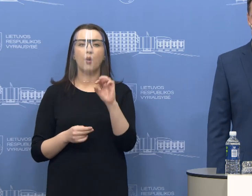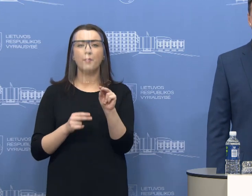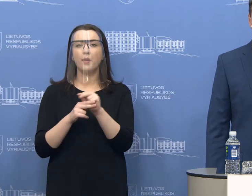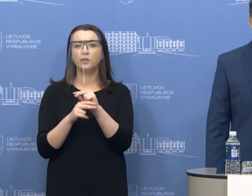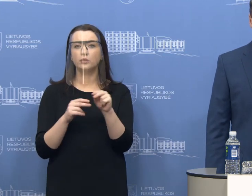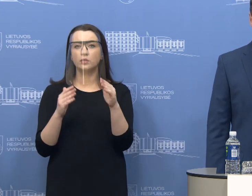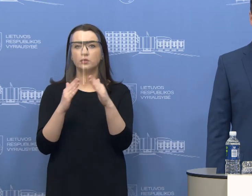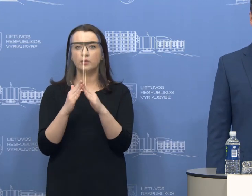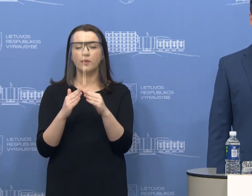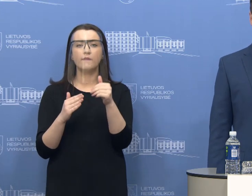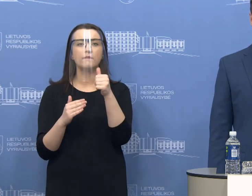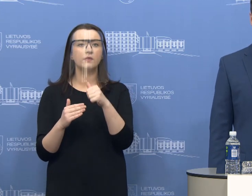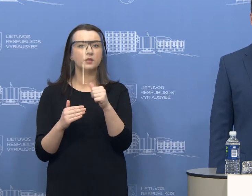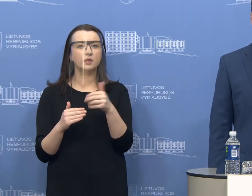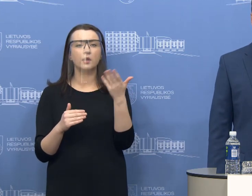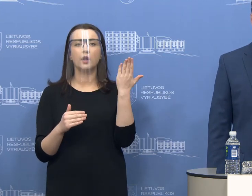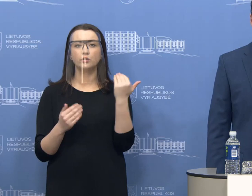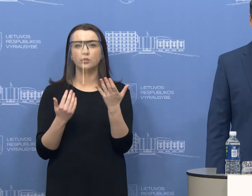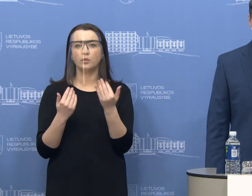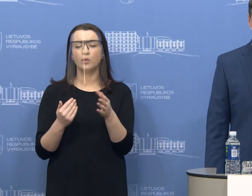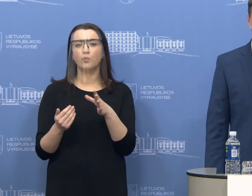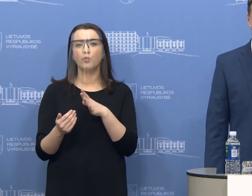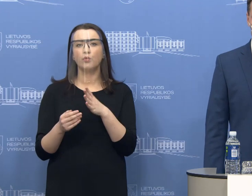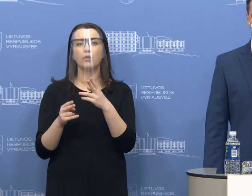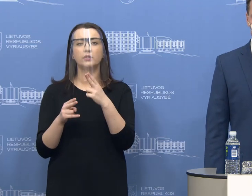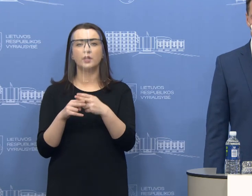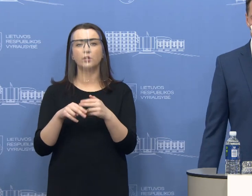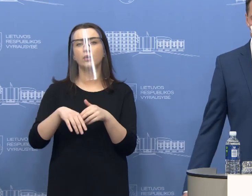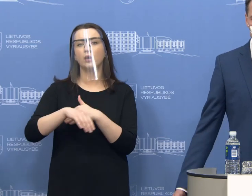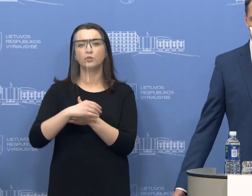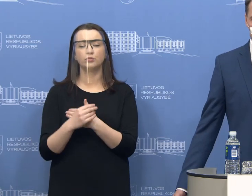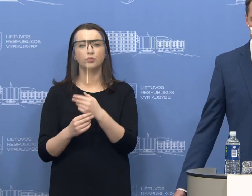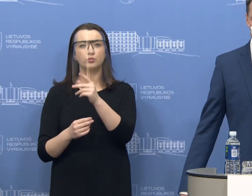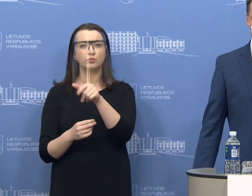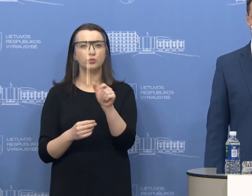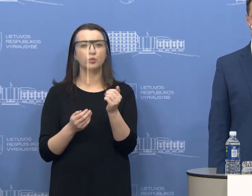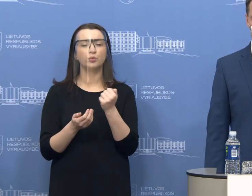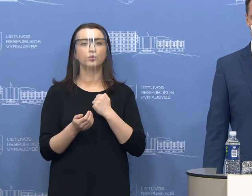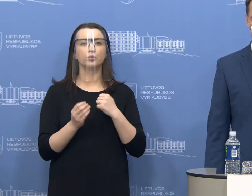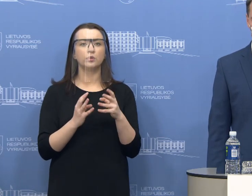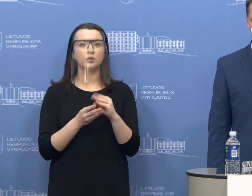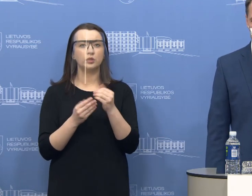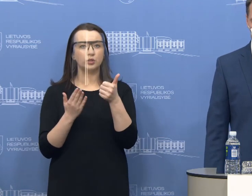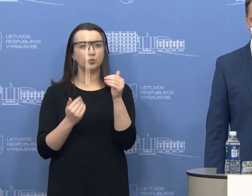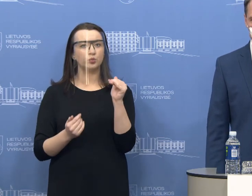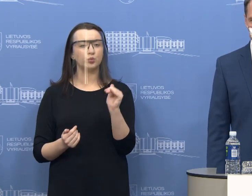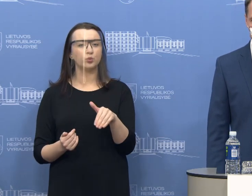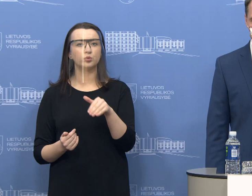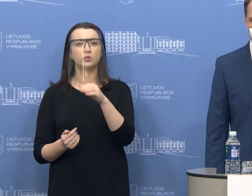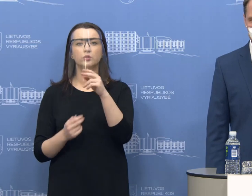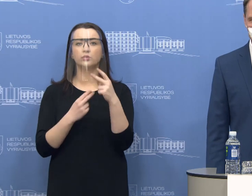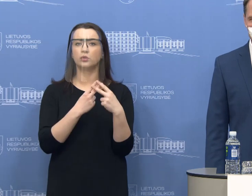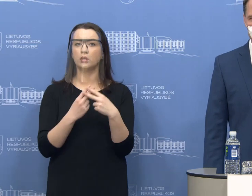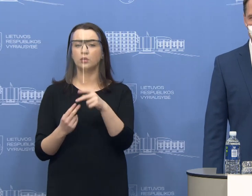namuose visuomet, visais laikais buvo karščiuojančių žmonių, kadangi mes turime apie 6 tūkstančius nuteistų, tai skaičius yra